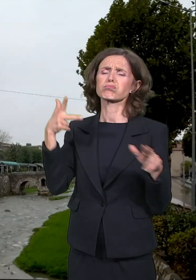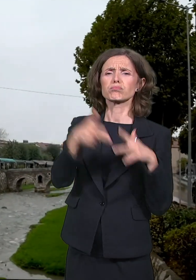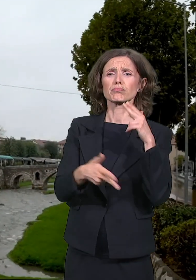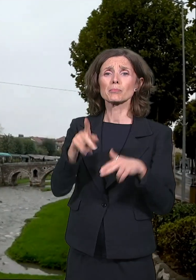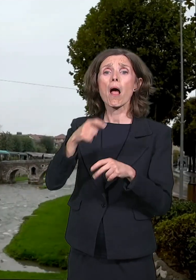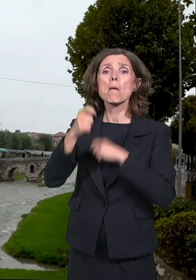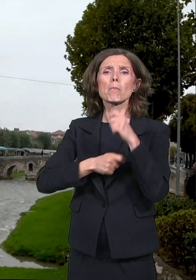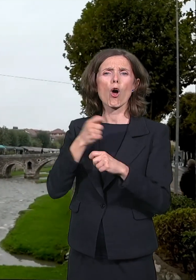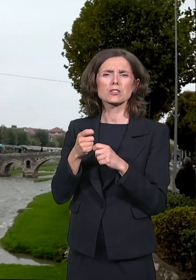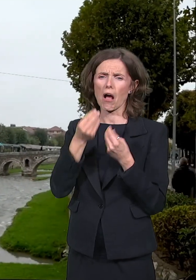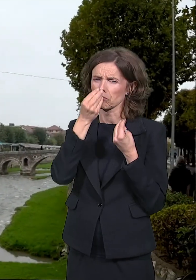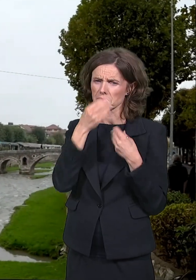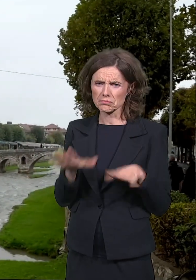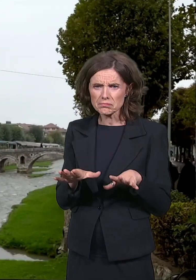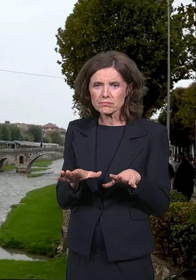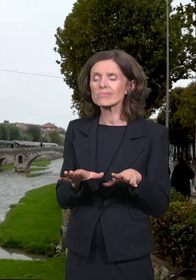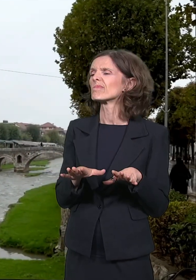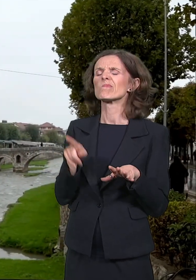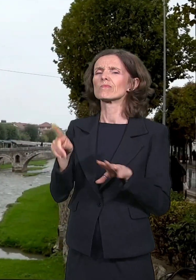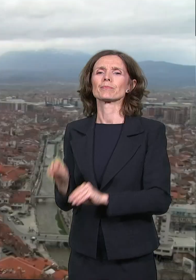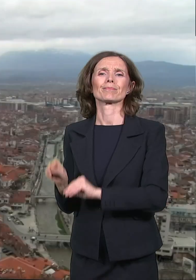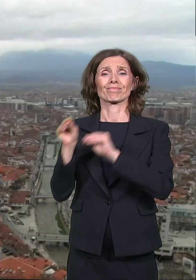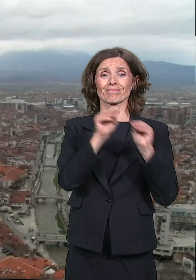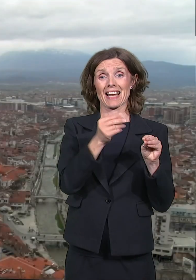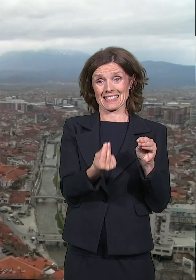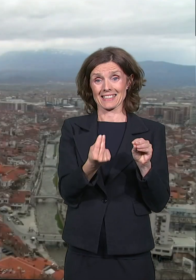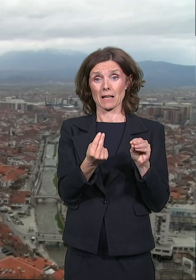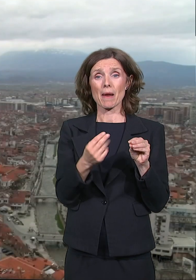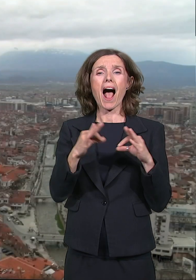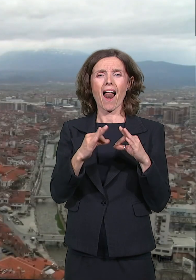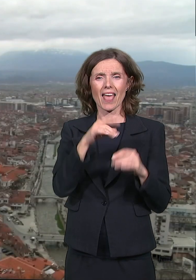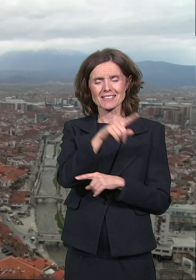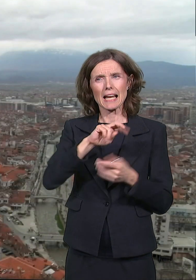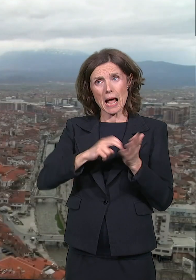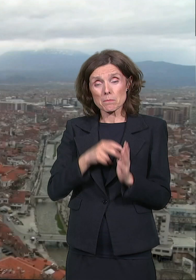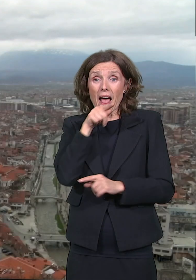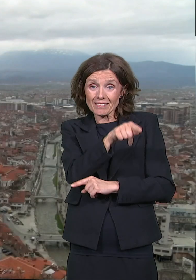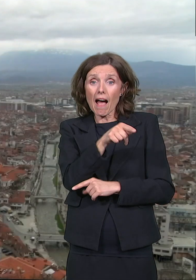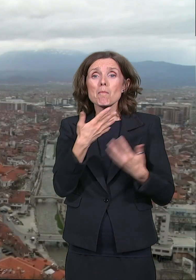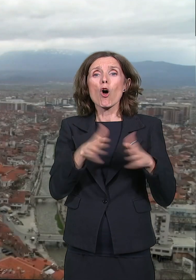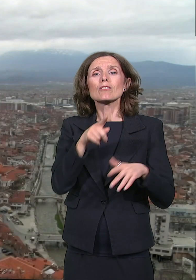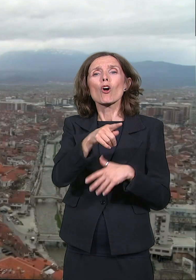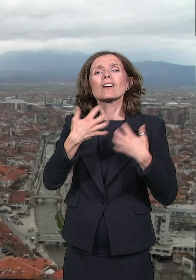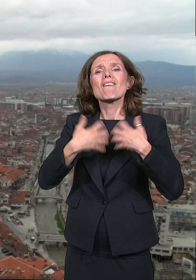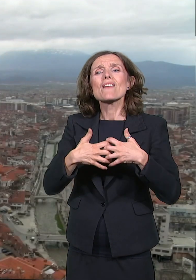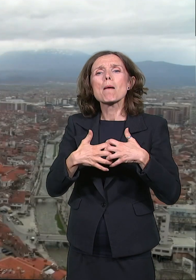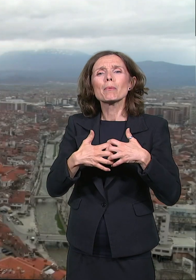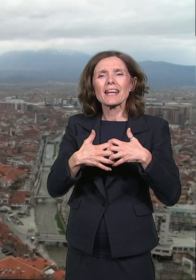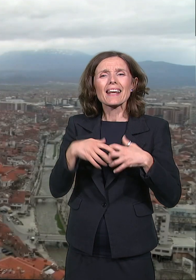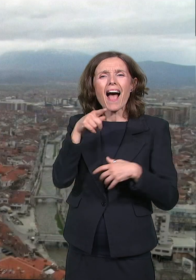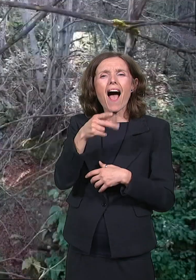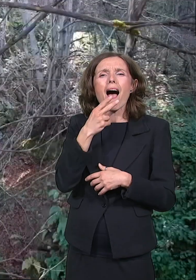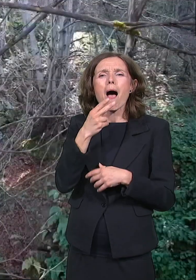i on odlazi u Srbiju, Aleksinac u nameri da tamo otvori fabriku Burmuta. Pošto je taj pokušaj propao,